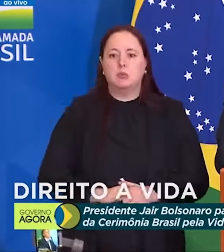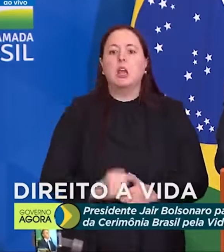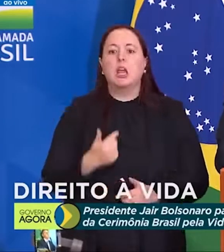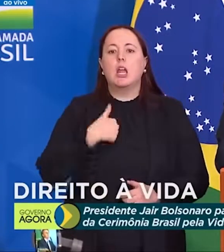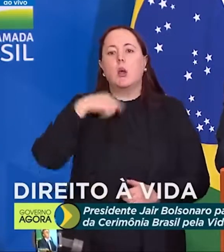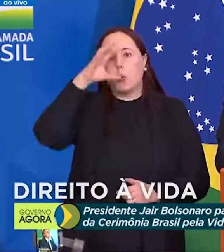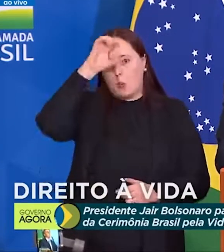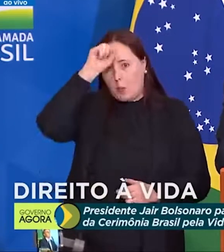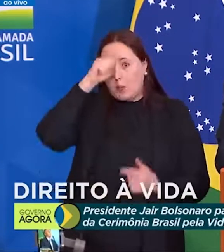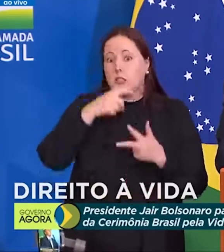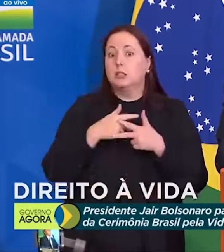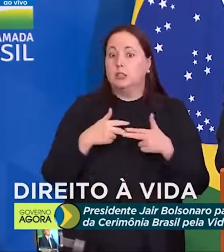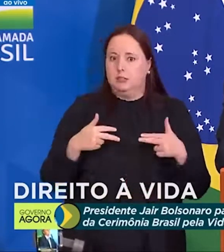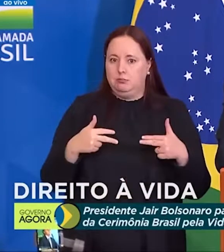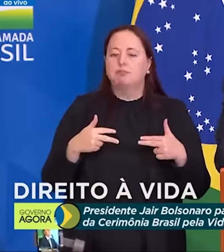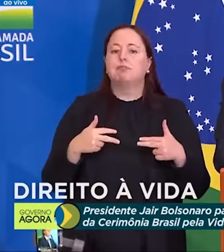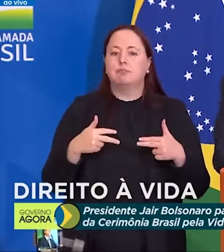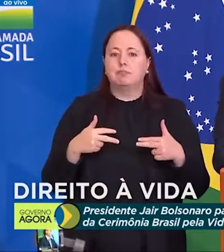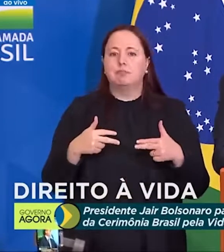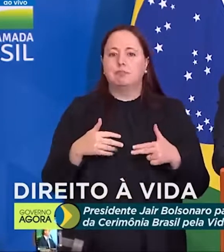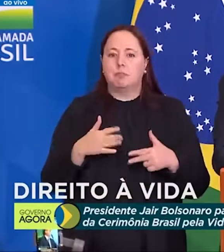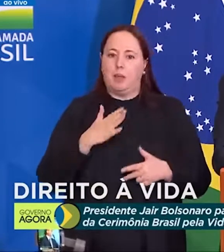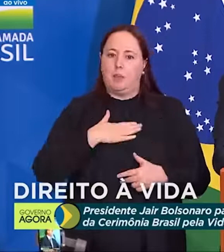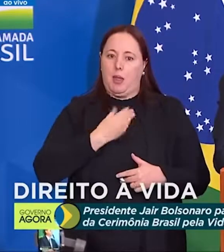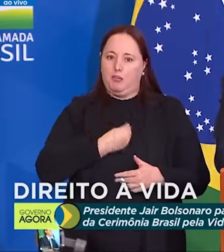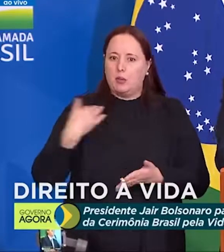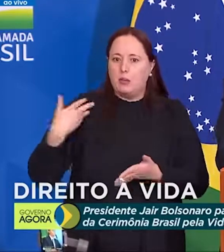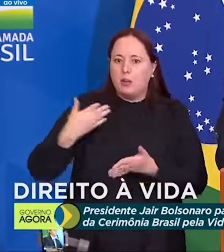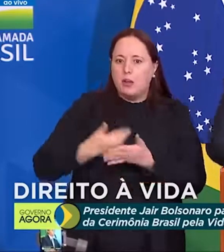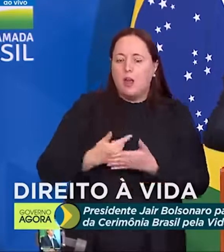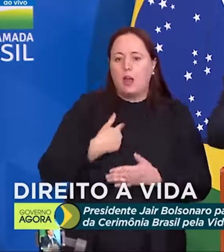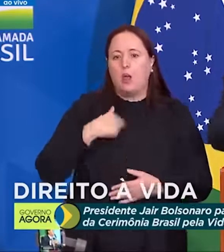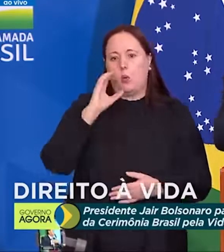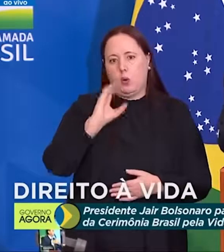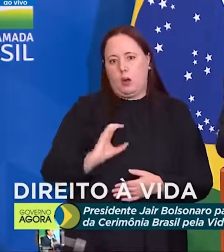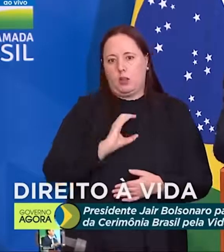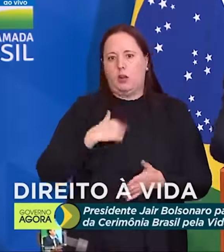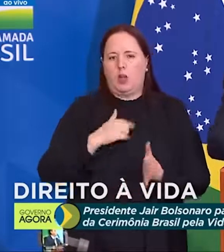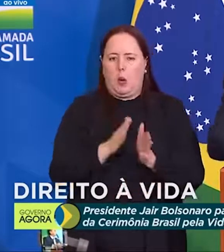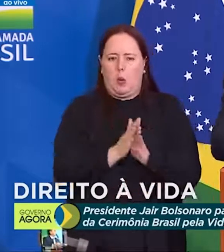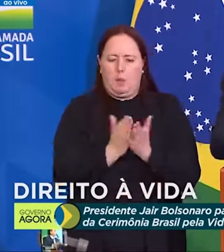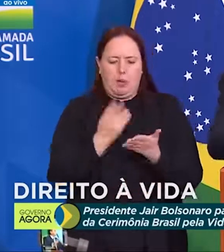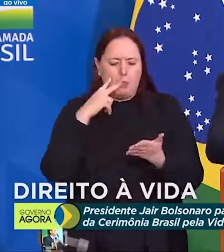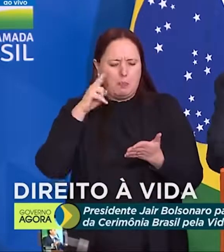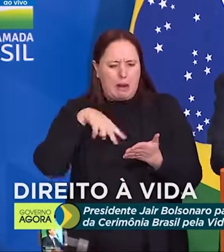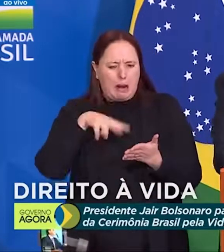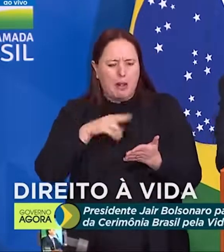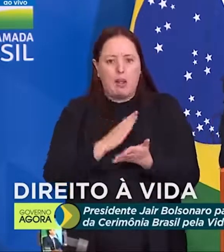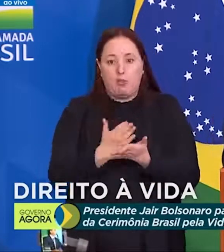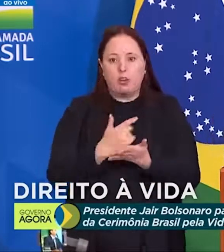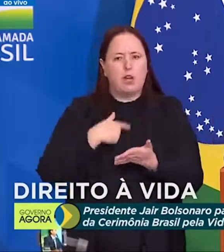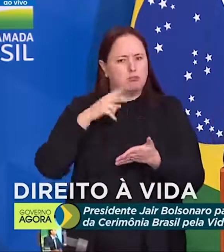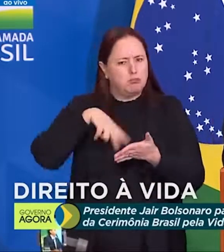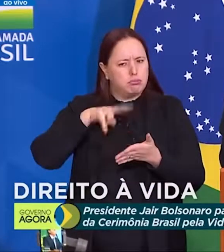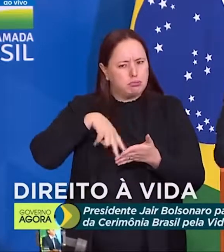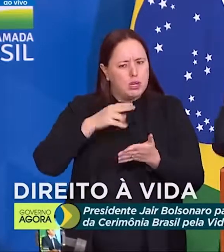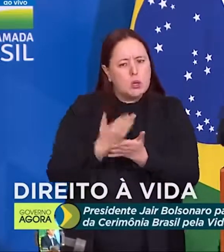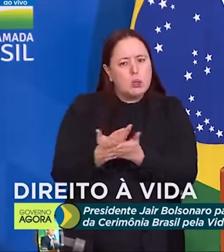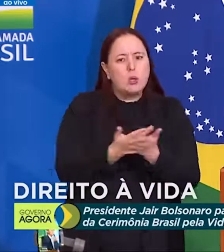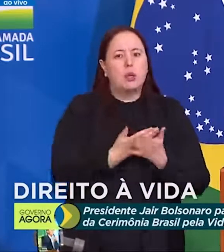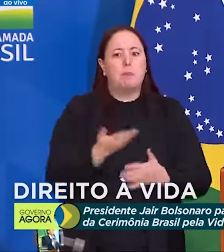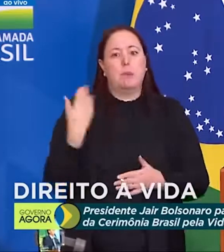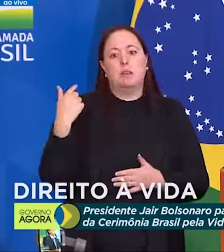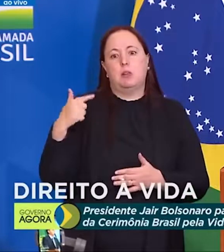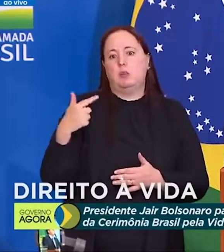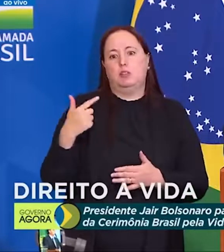Eu aprendi uma coisa ao longo da minha vida. Sou católico, já lia a Bíblia toda, contava na fronteira. Naquele tempo,